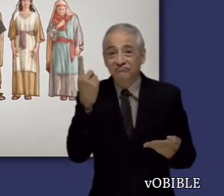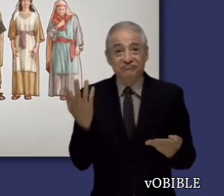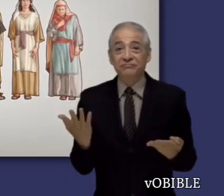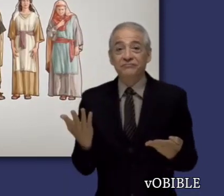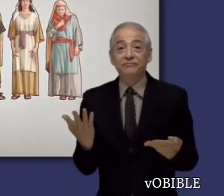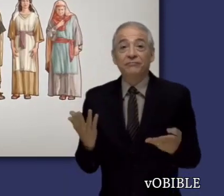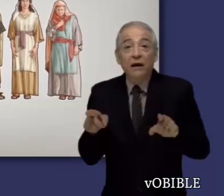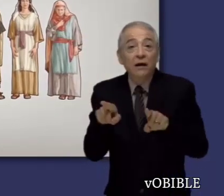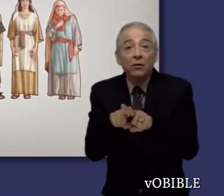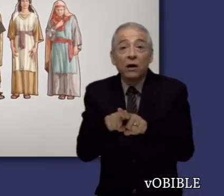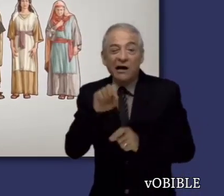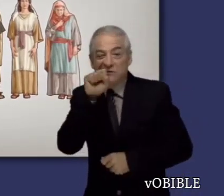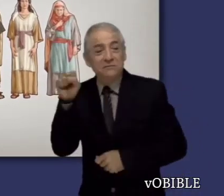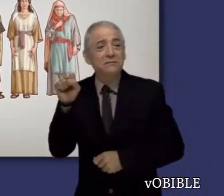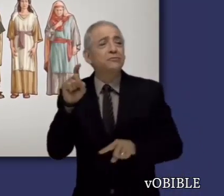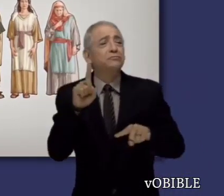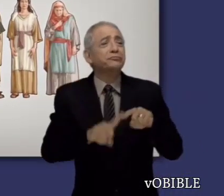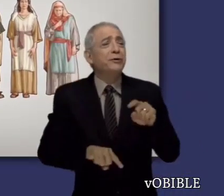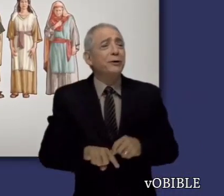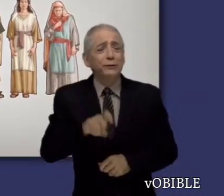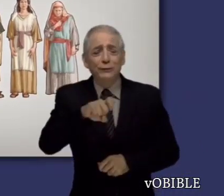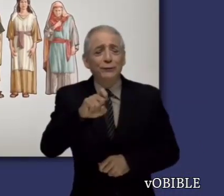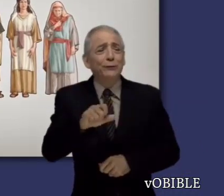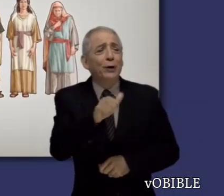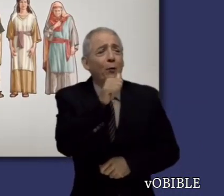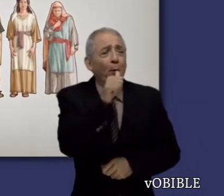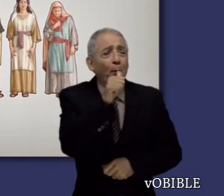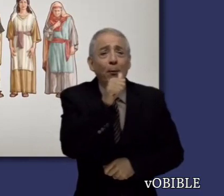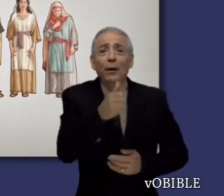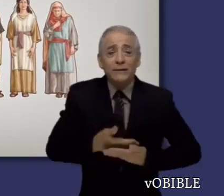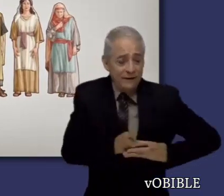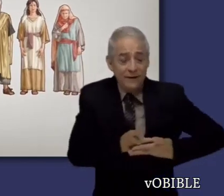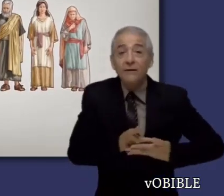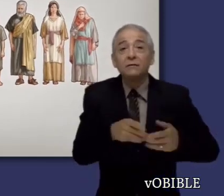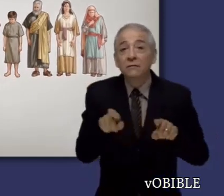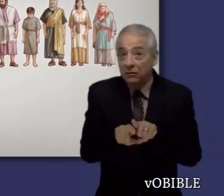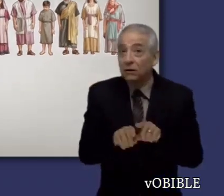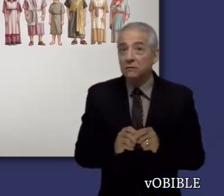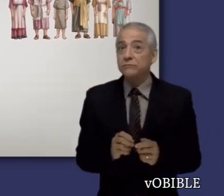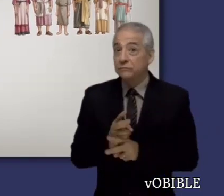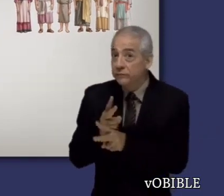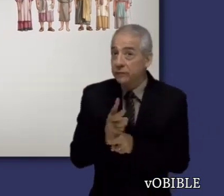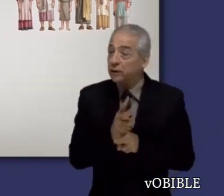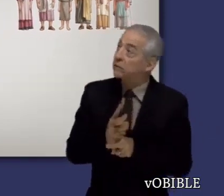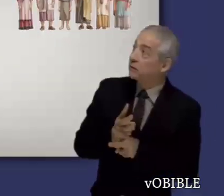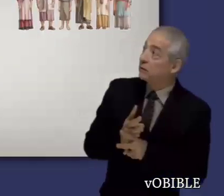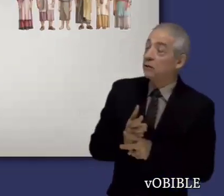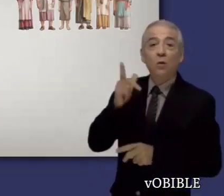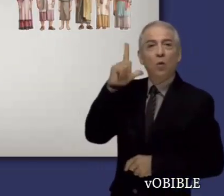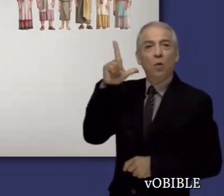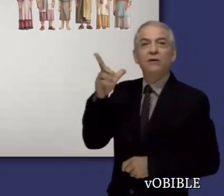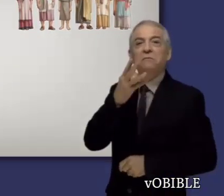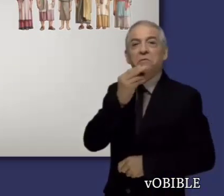necesitar leche en vez de alimento sólido. Eso ponía en peligro su fe, pues tenían que enfrentar la oposición de los